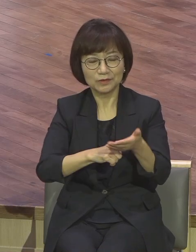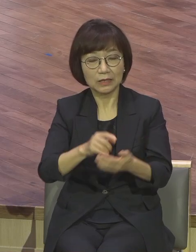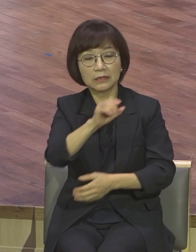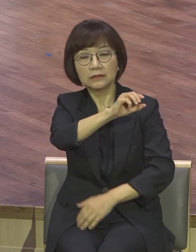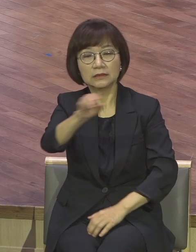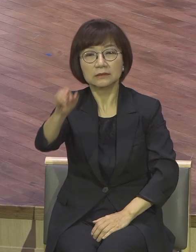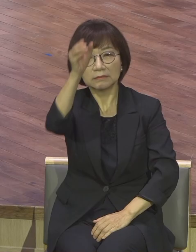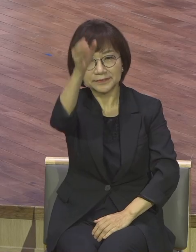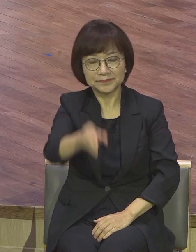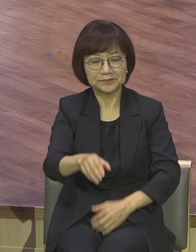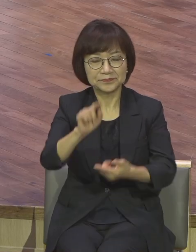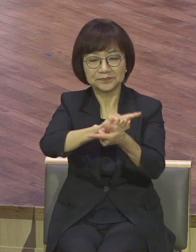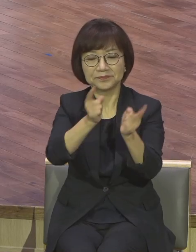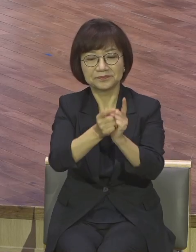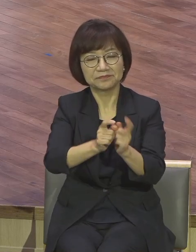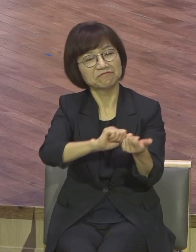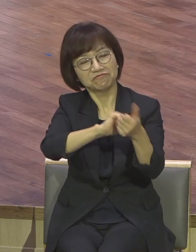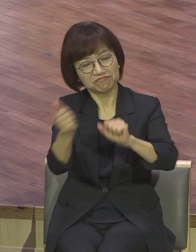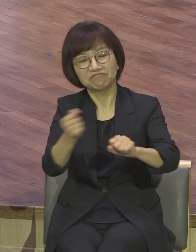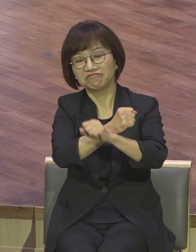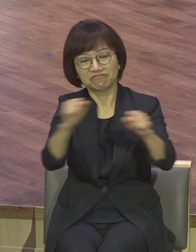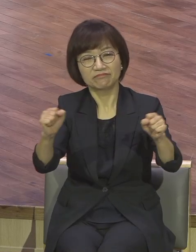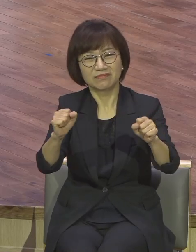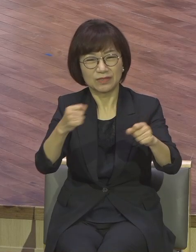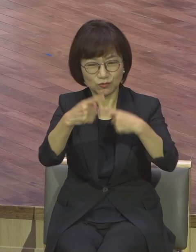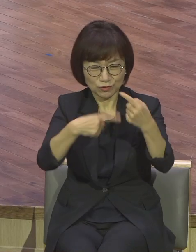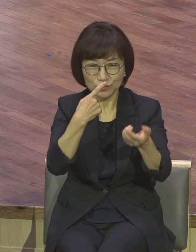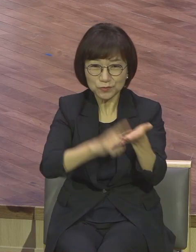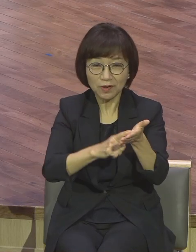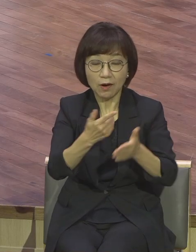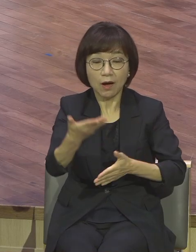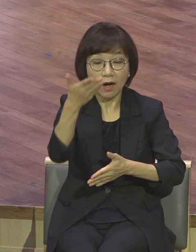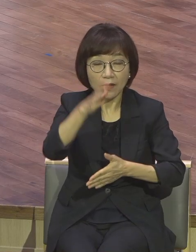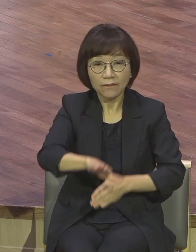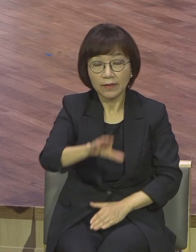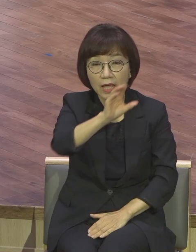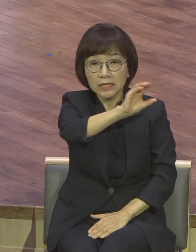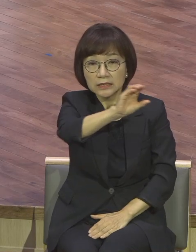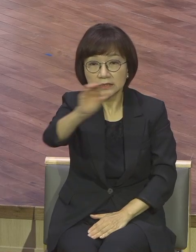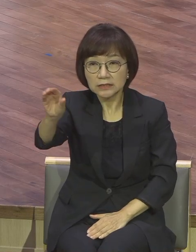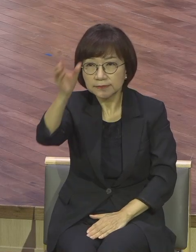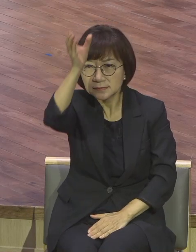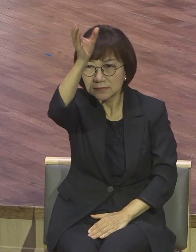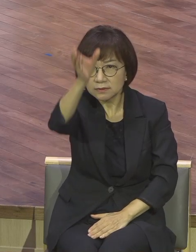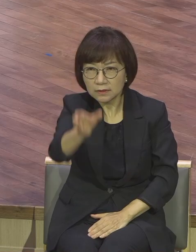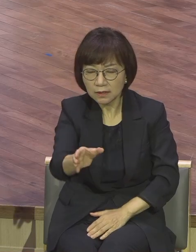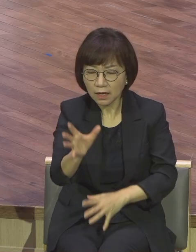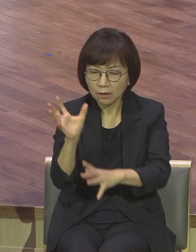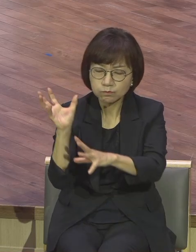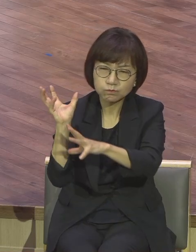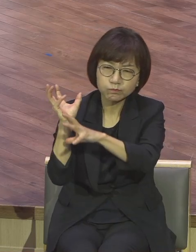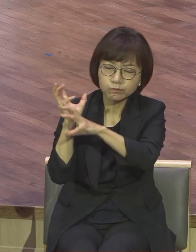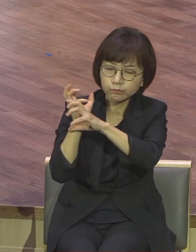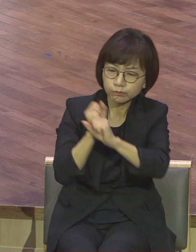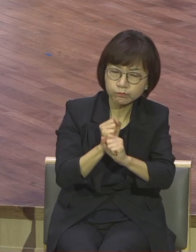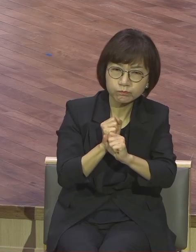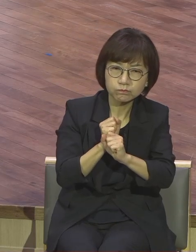십자가를 진다 라는 이 말은 육신을 가진